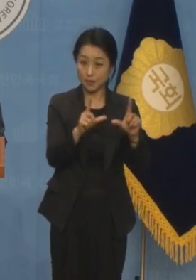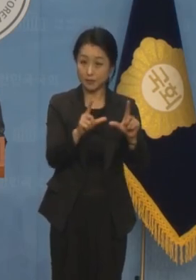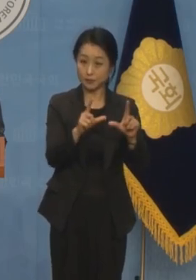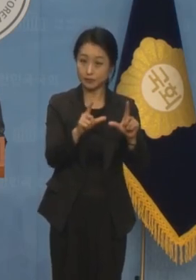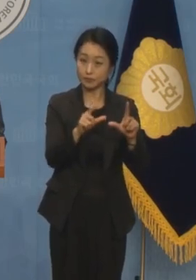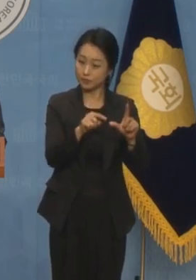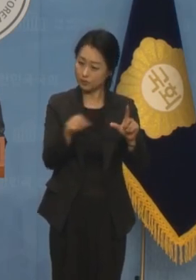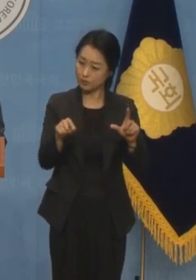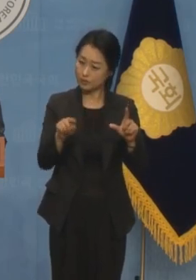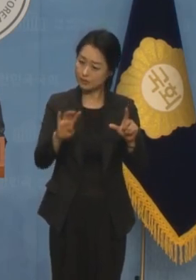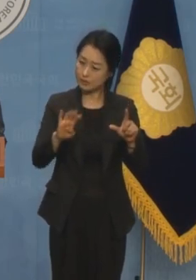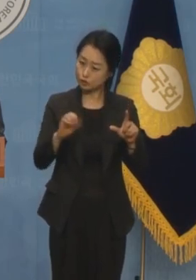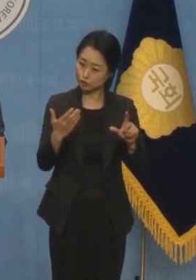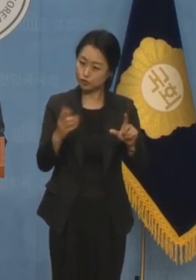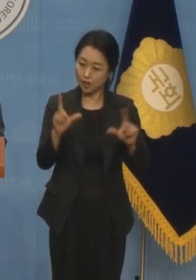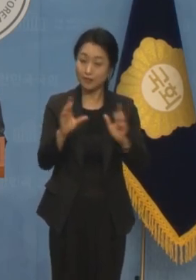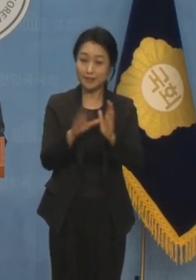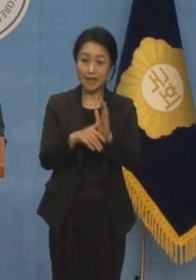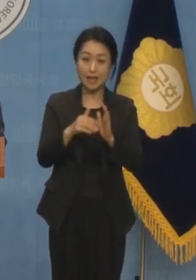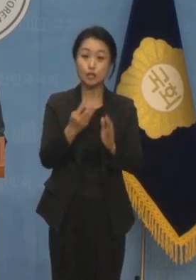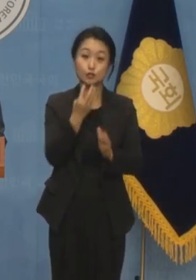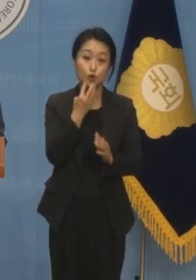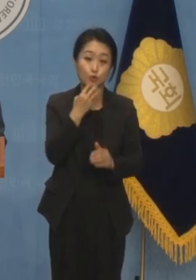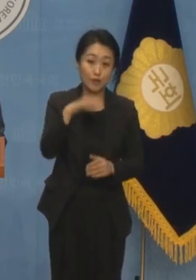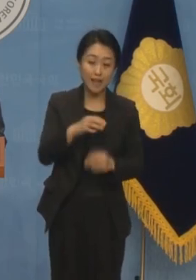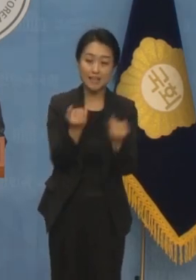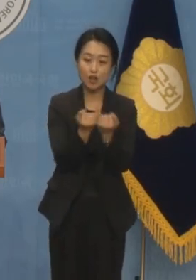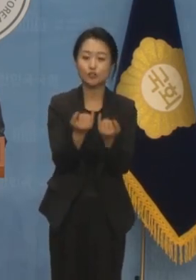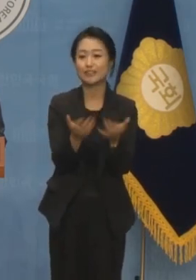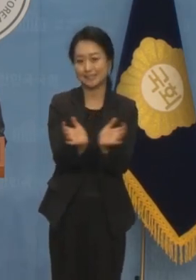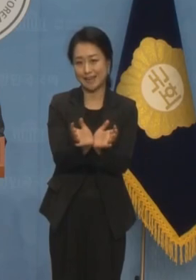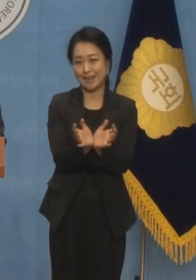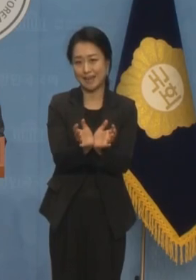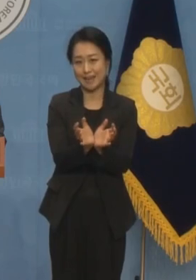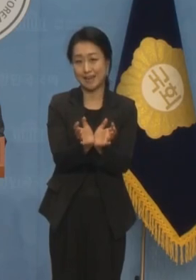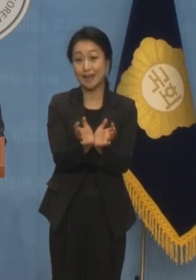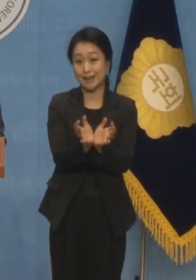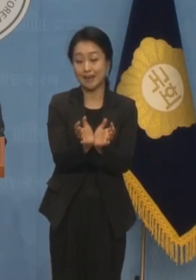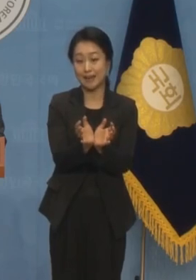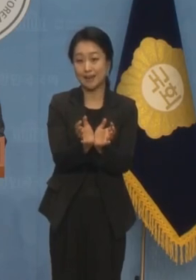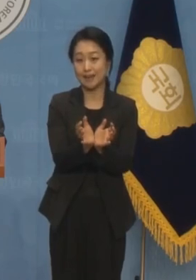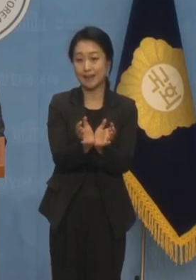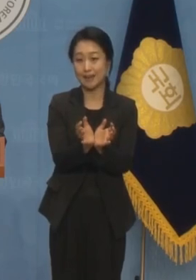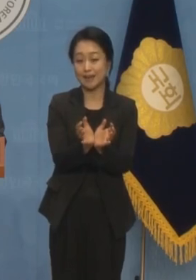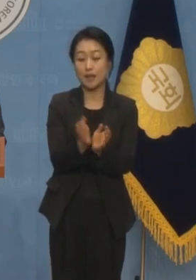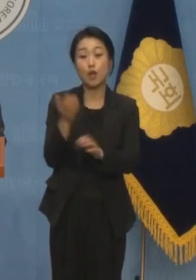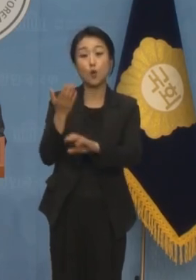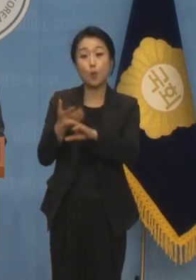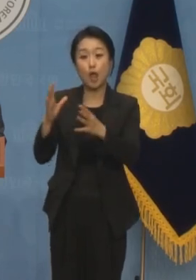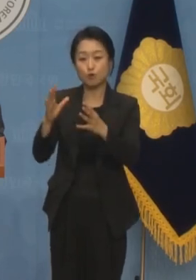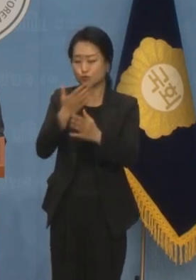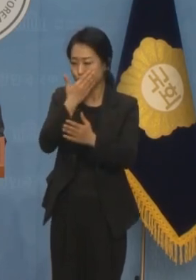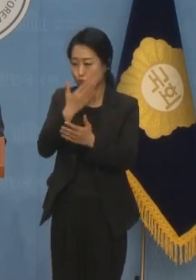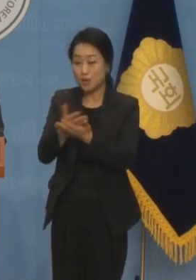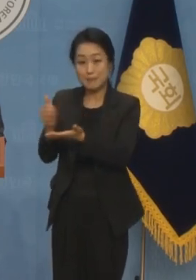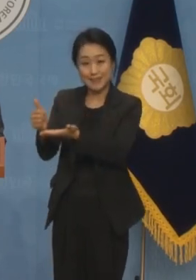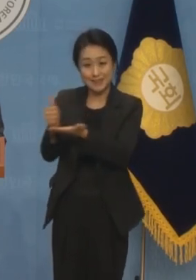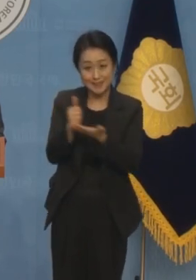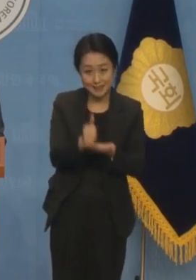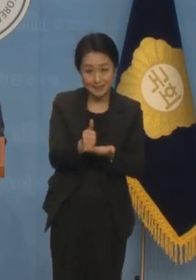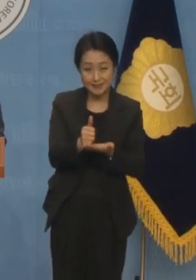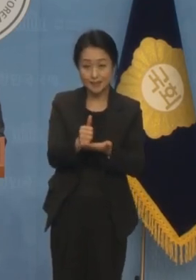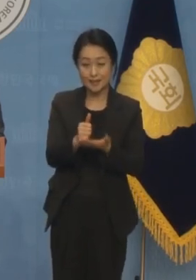1949년 한국, 서울의 여성 단체들에 의해 외국 기빈, 대한민국